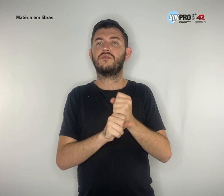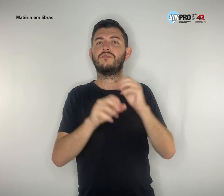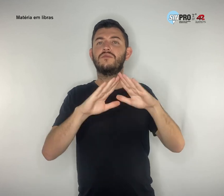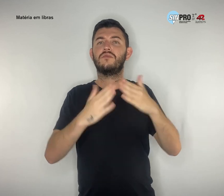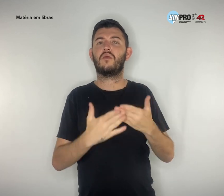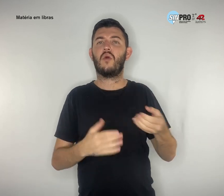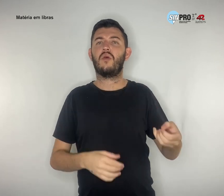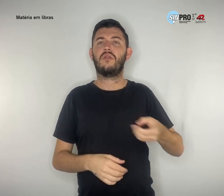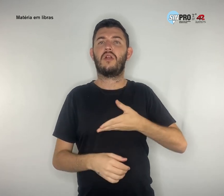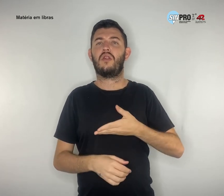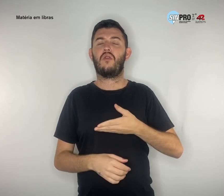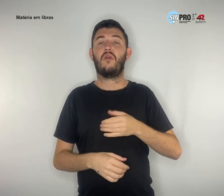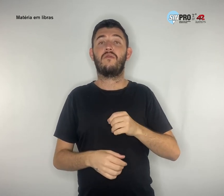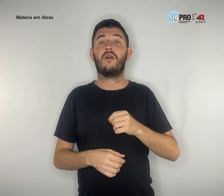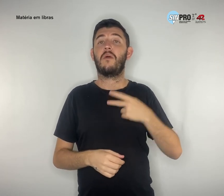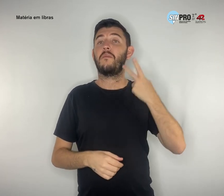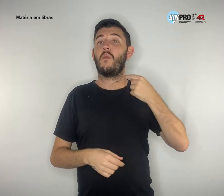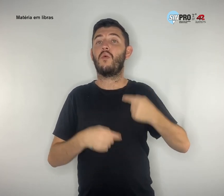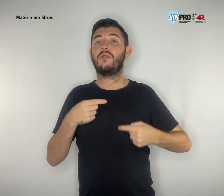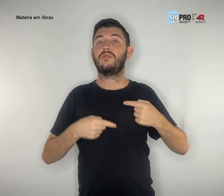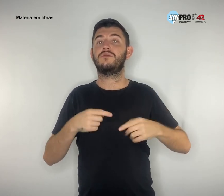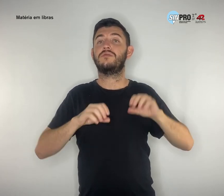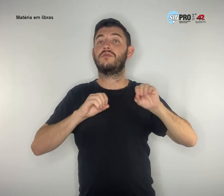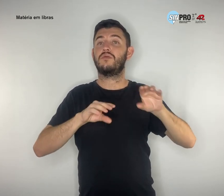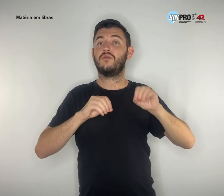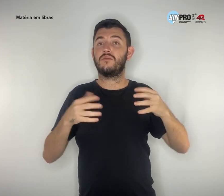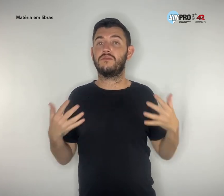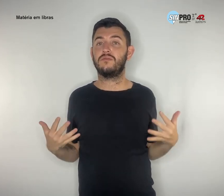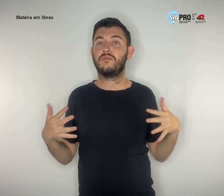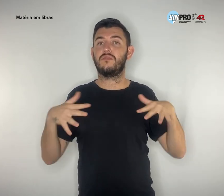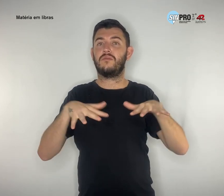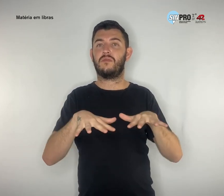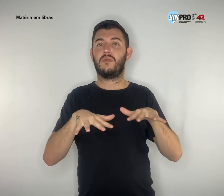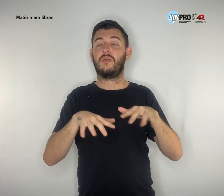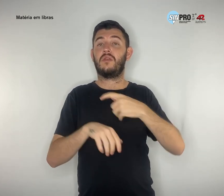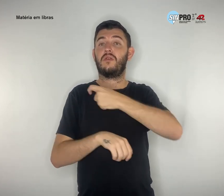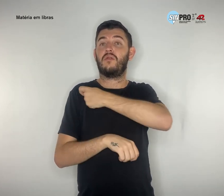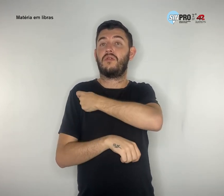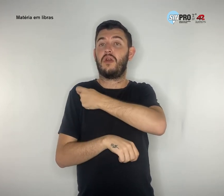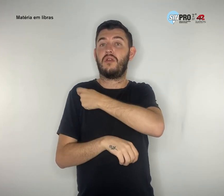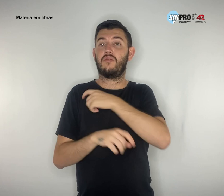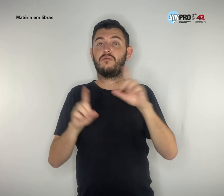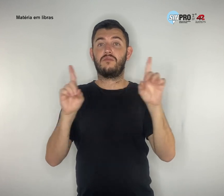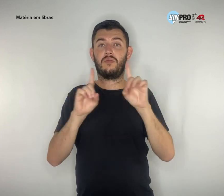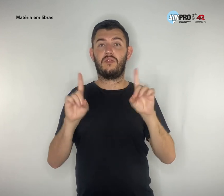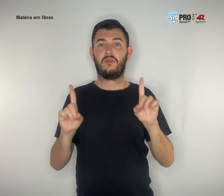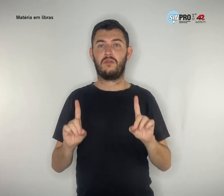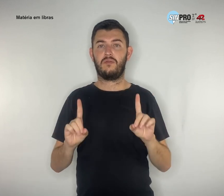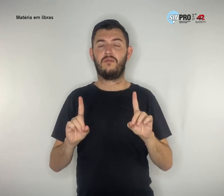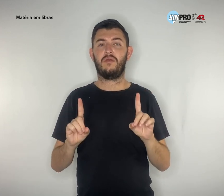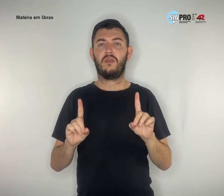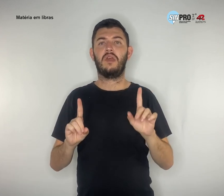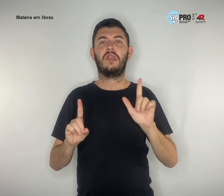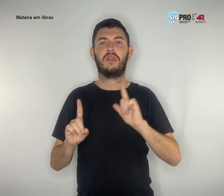a política da educação inclusiva, para que os estudantes com deficiência tenham condições